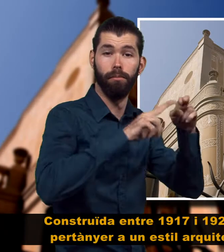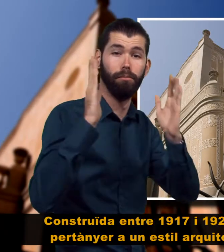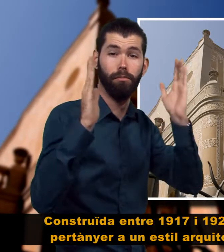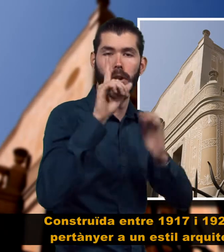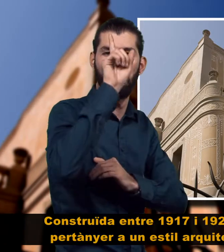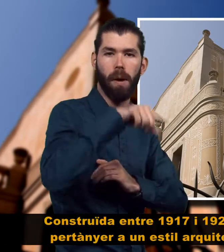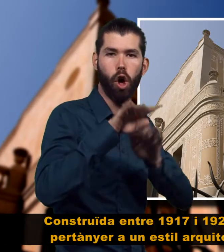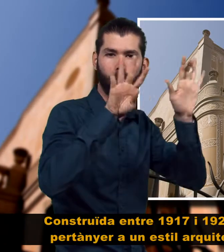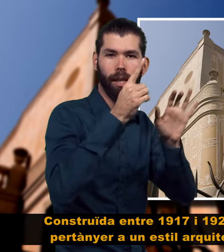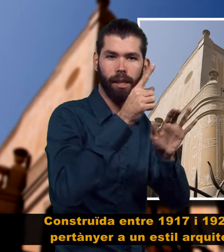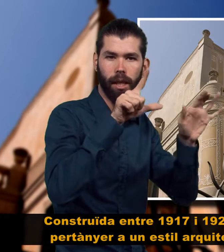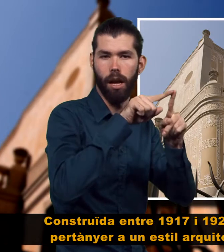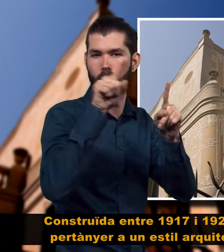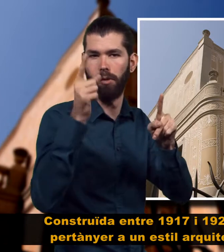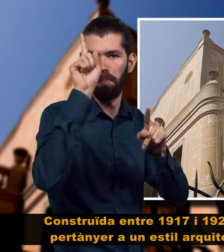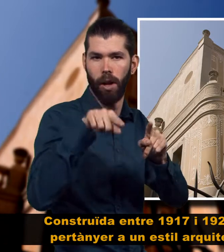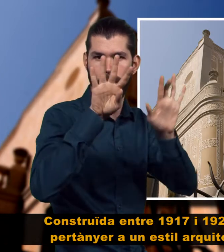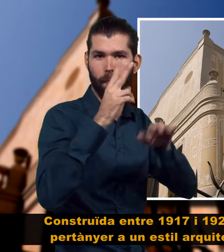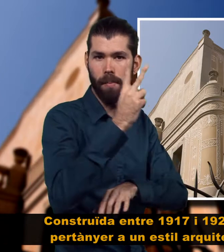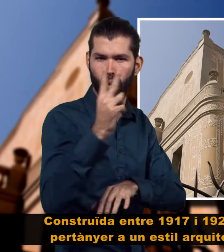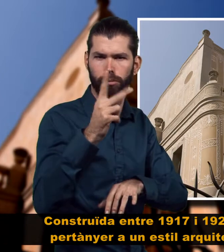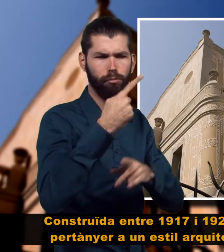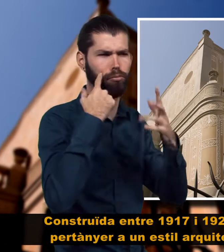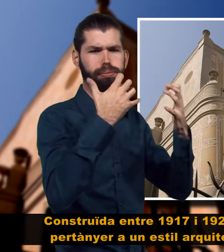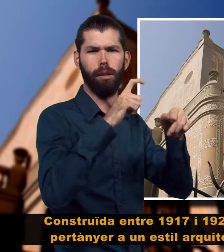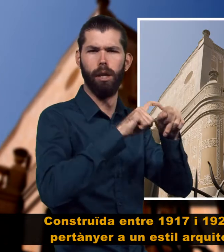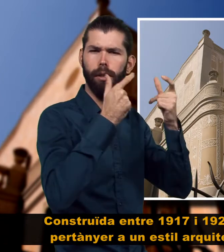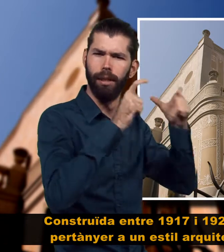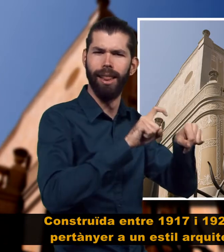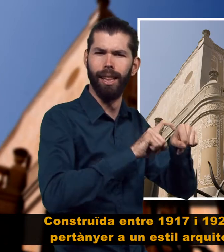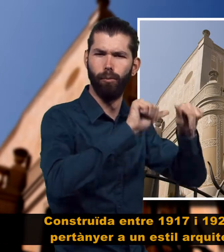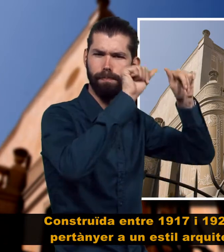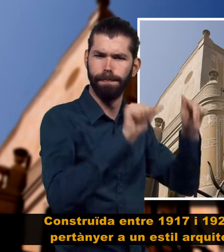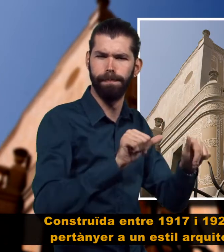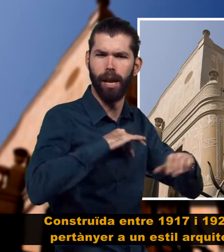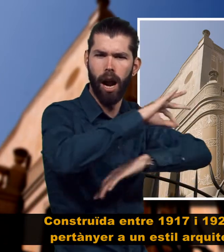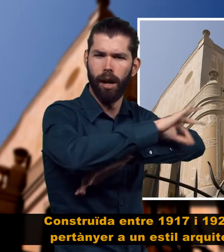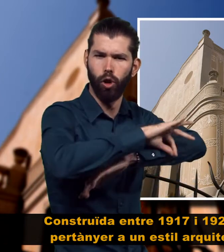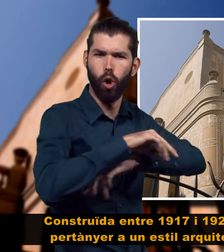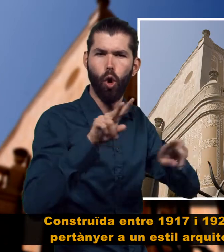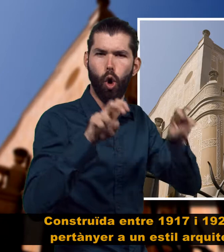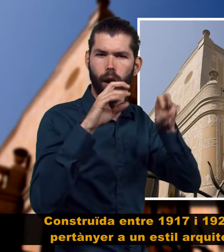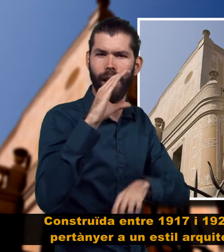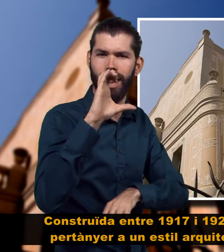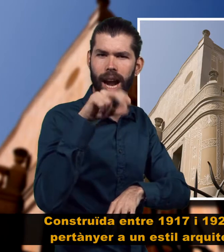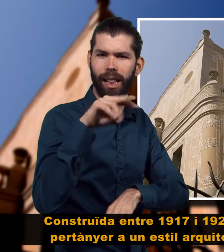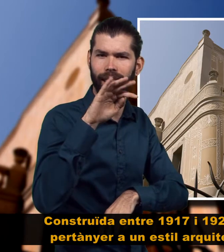Construïda entre 1917 i 1922, es caracteritza per pertany a un estil arquitectònic noucentista.